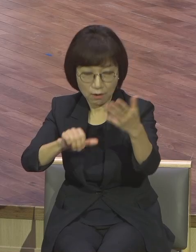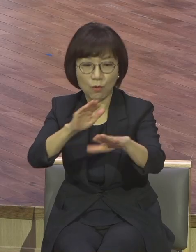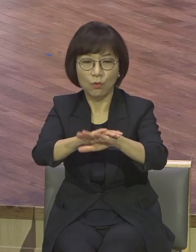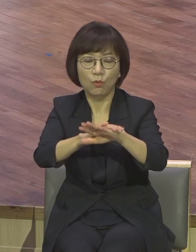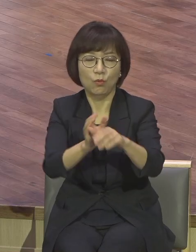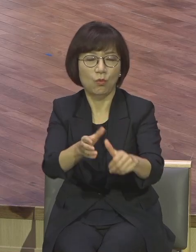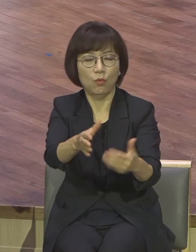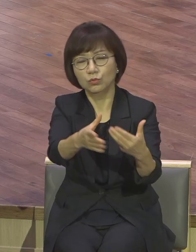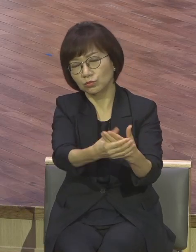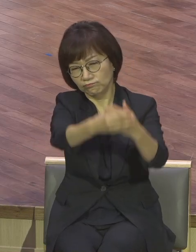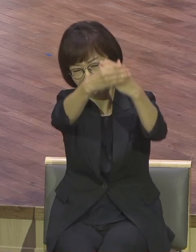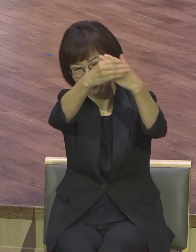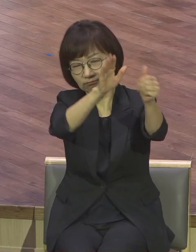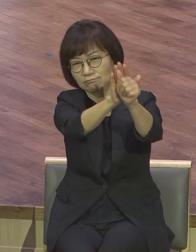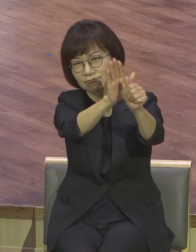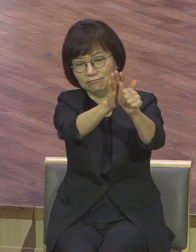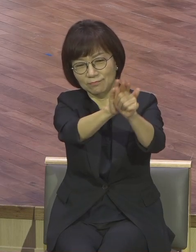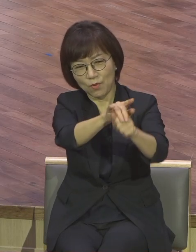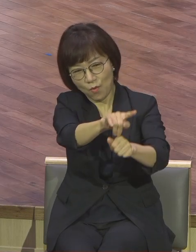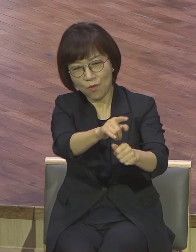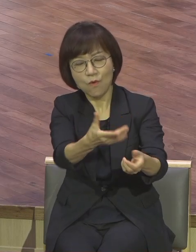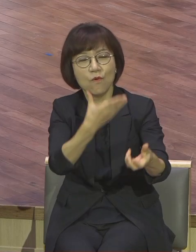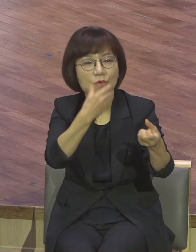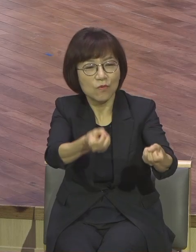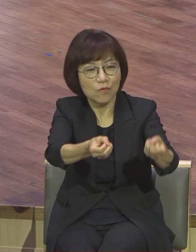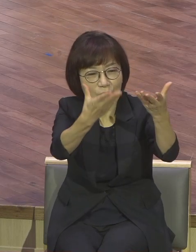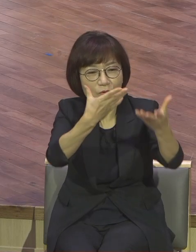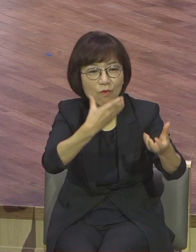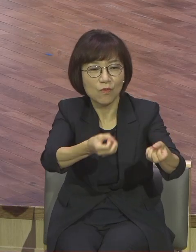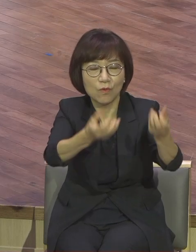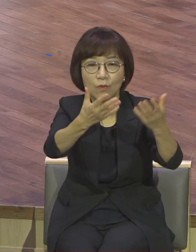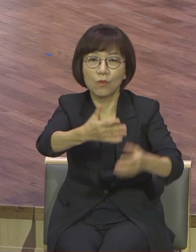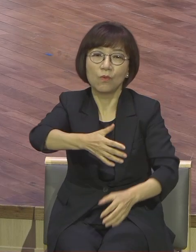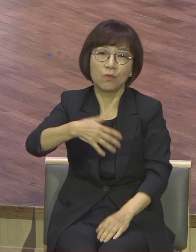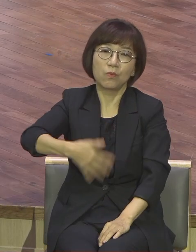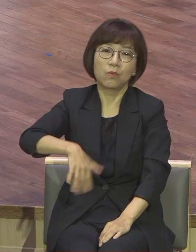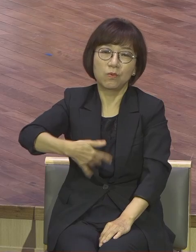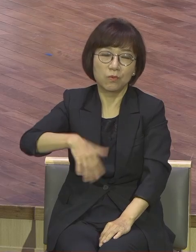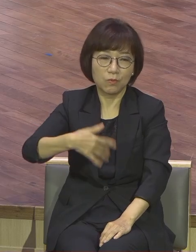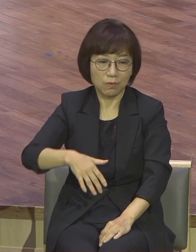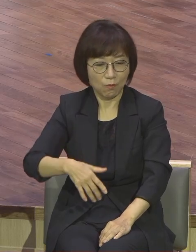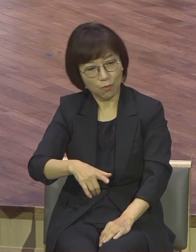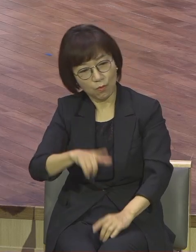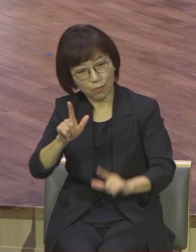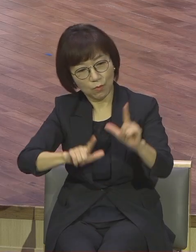들어주고 도리어 축하를 해주는 이런 당당한 모습이 생겼어요